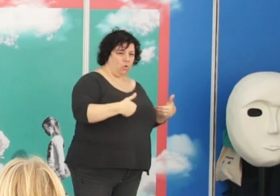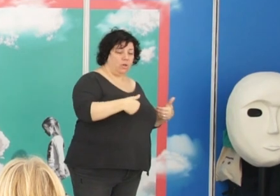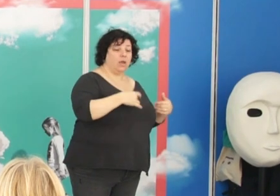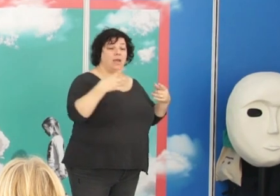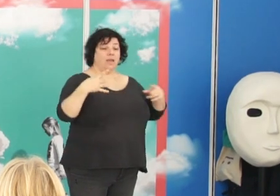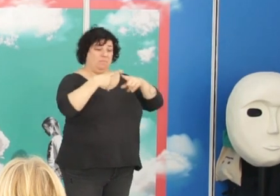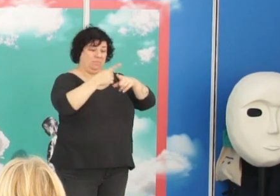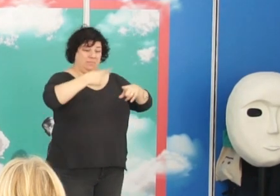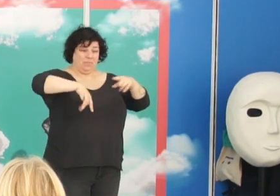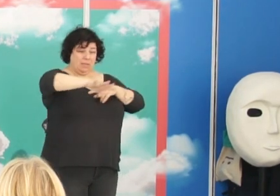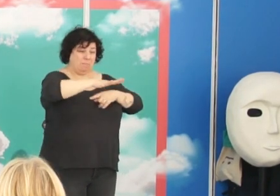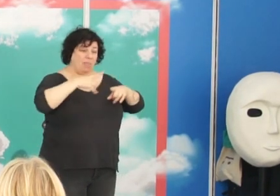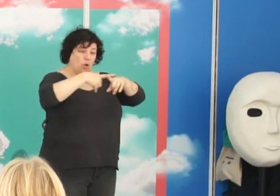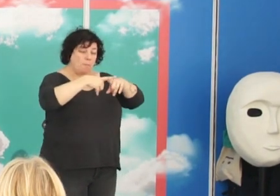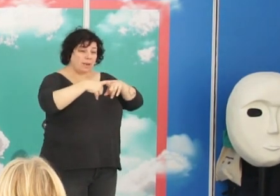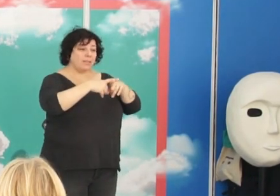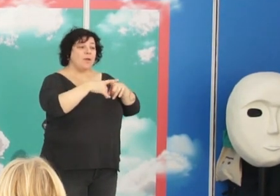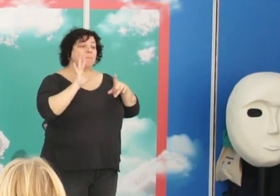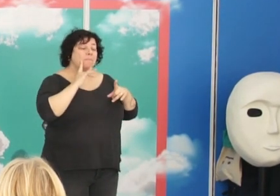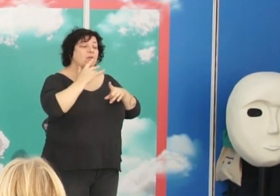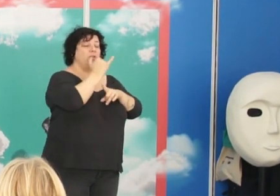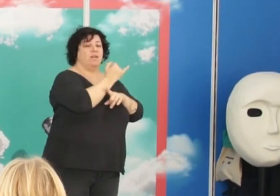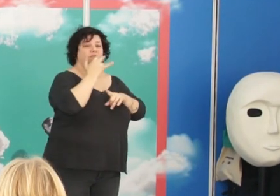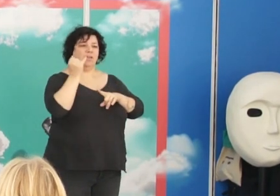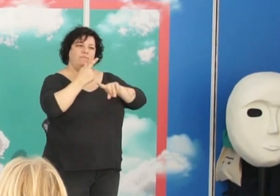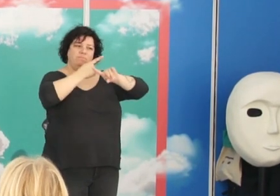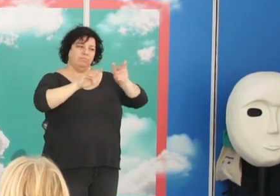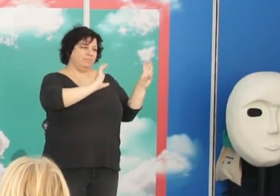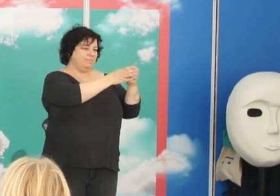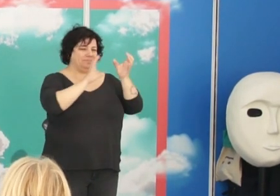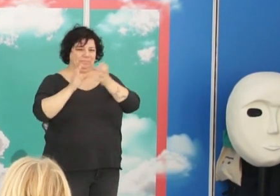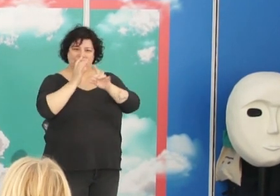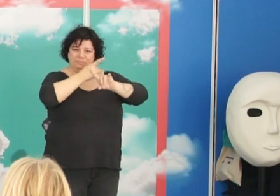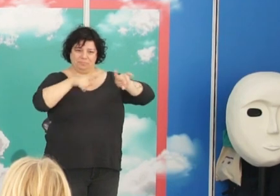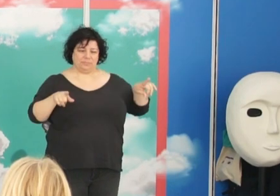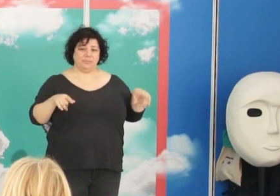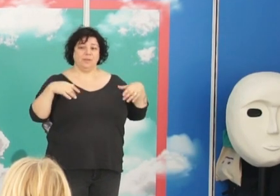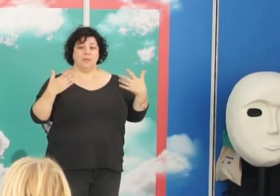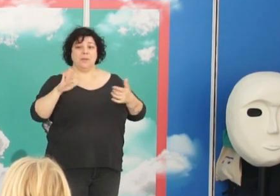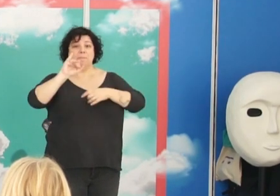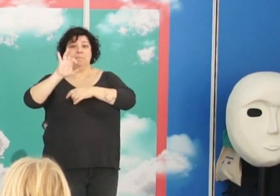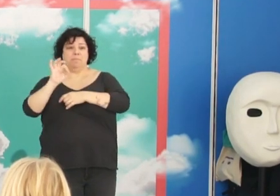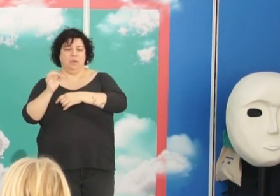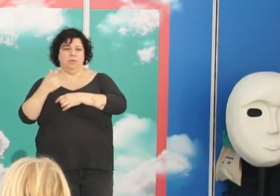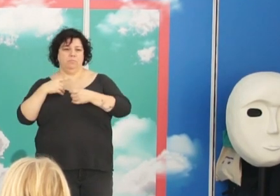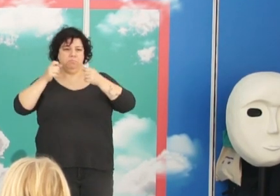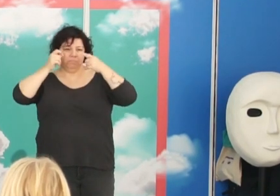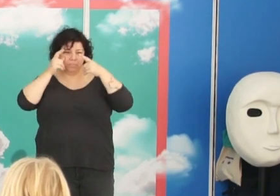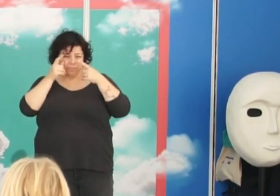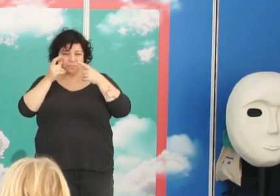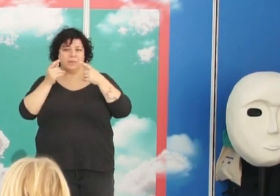Compartían un espacio, pero los jefes y los equipos eran diferentes. Cuando Pío del Río Ortega descubre la